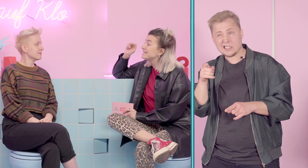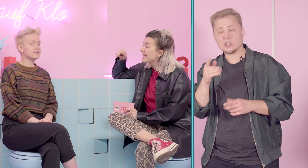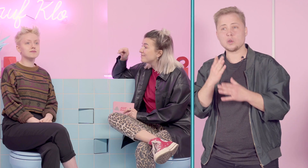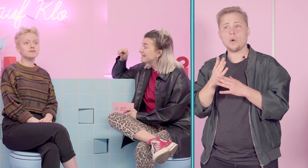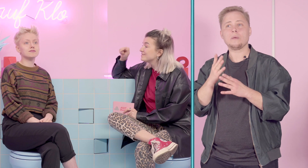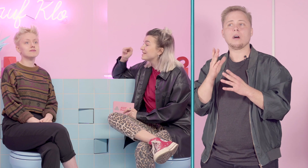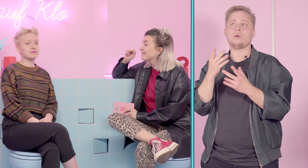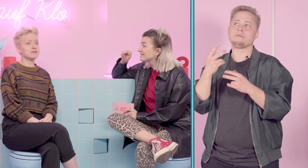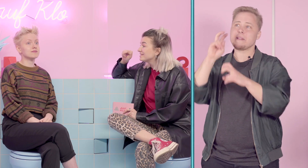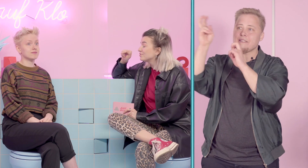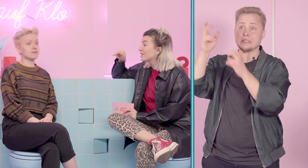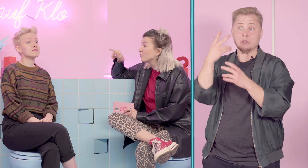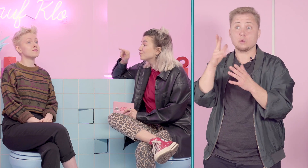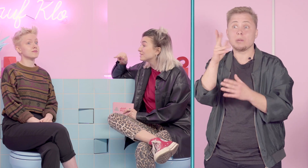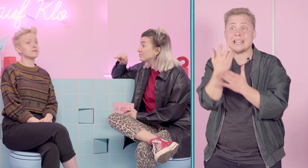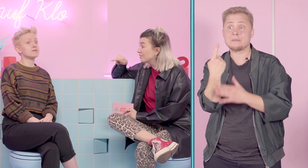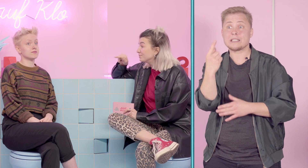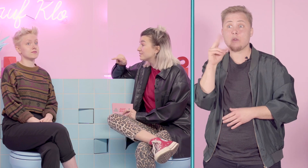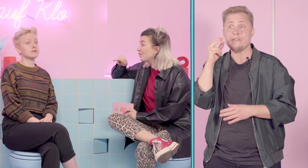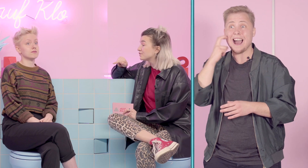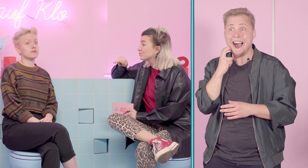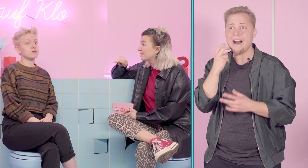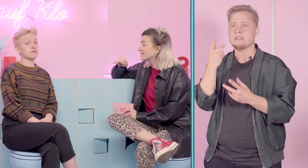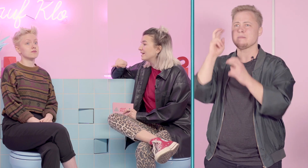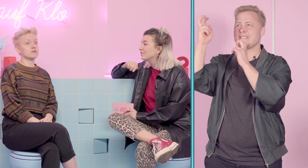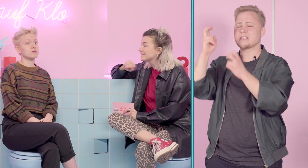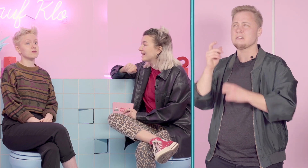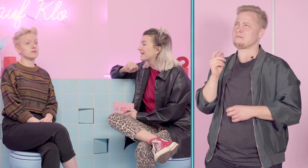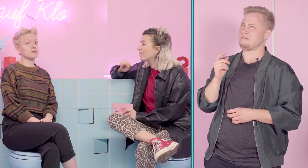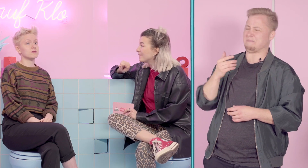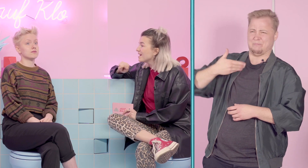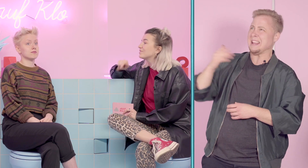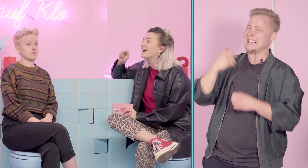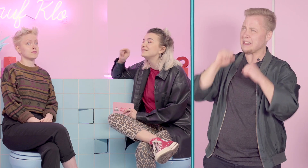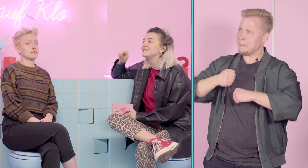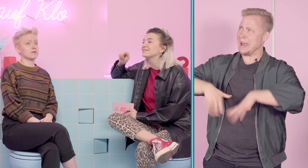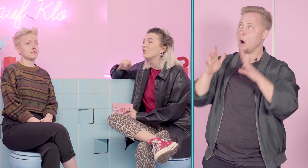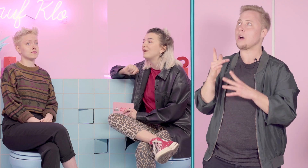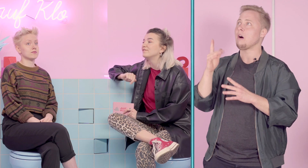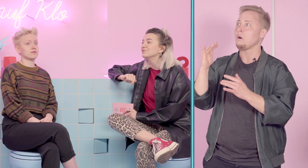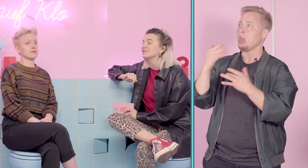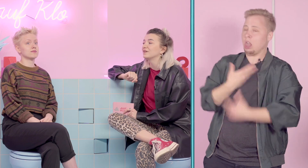damals mit Erwachsenen oder auch so mit zwölf schon gedacht, ey Leute, ich kann aber mehr oder hat dich das auch mal verunsichert?